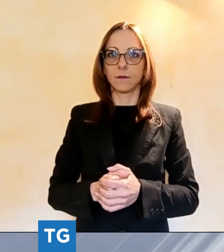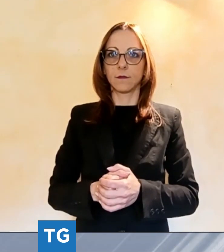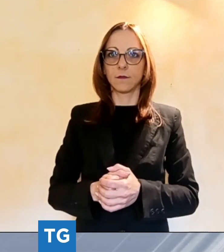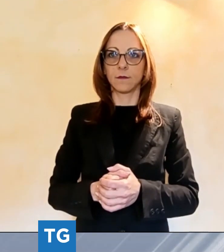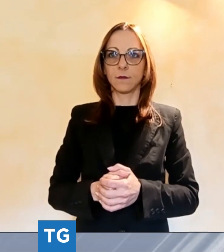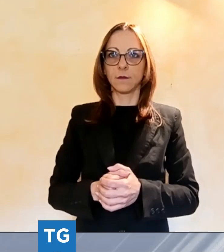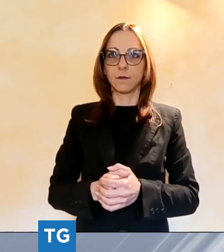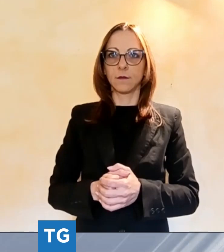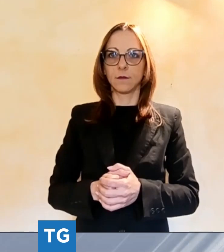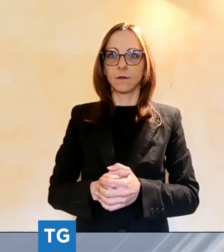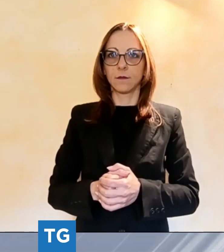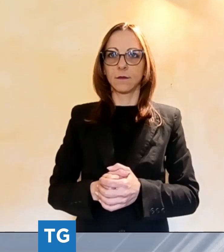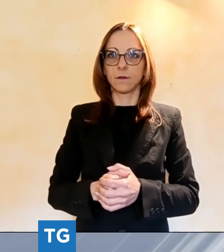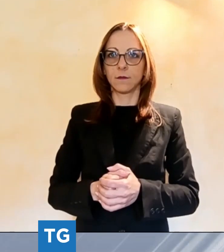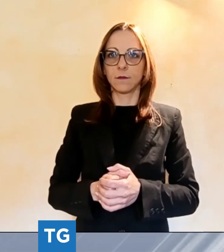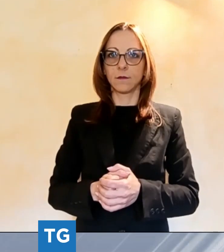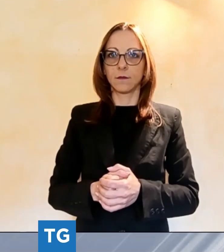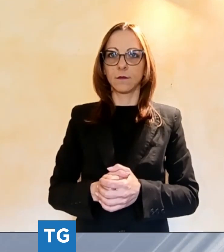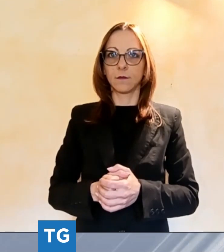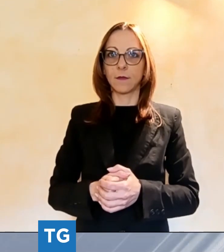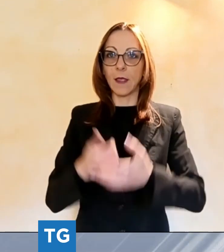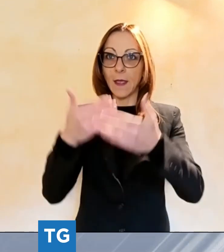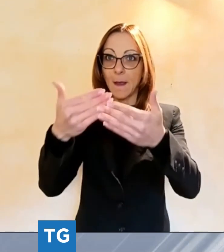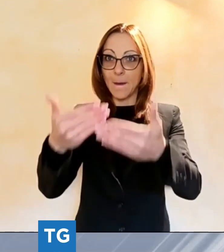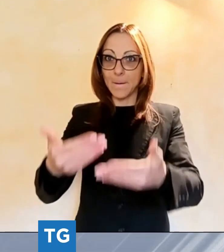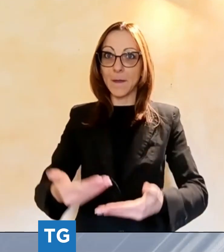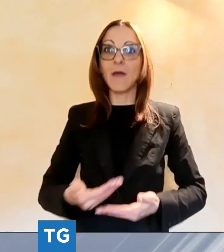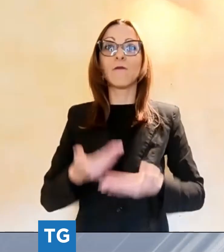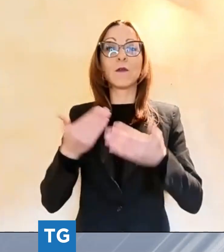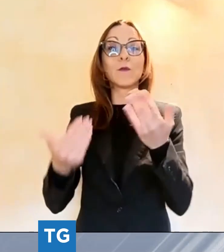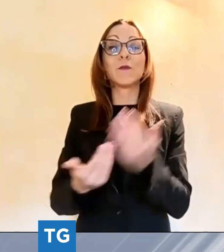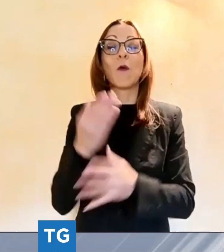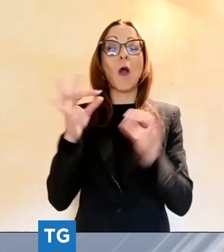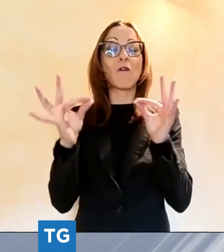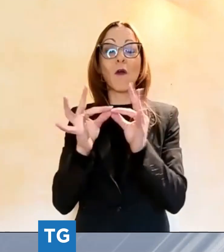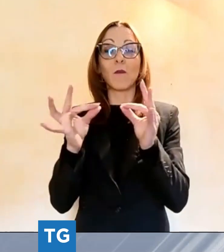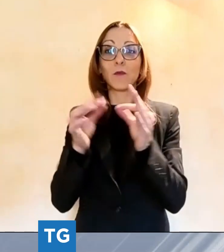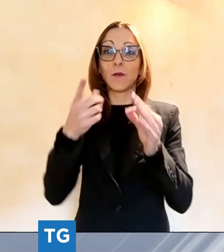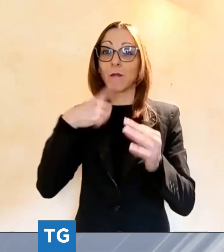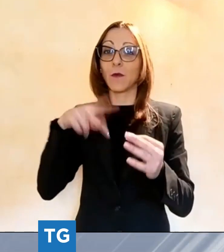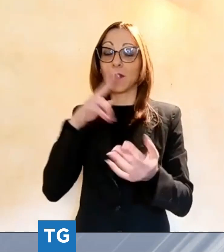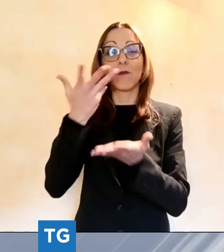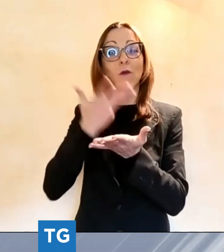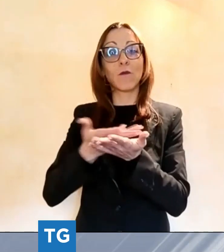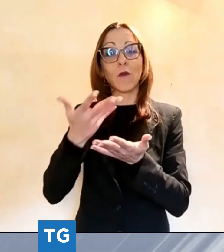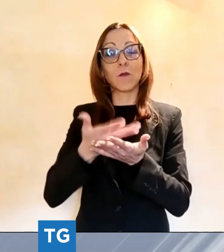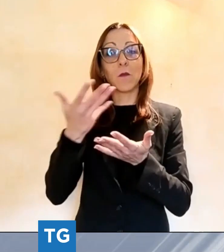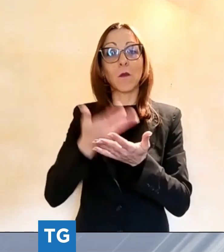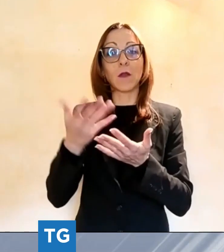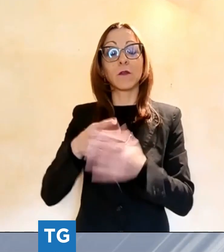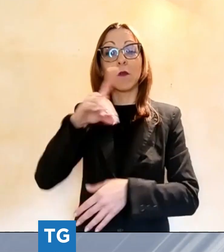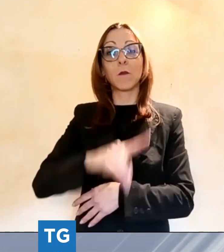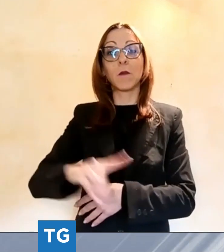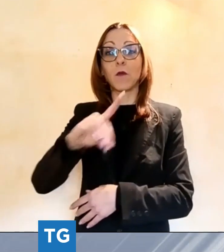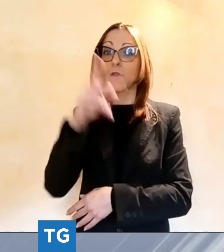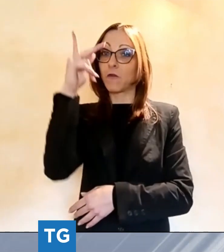Ben trovati spettatrici e spettatori all'appuntamento con l'informazione dalla provincia di Lucca. Apriamo